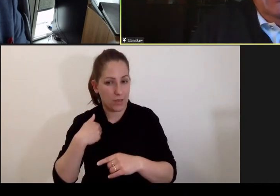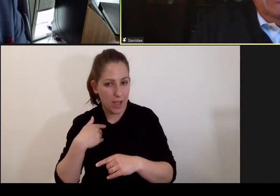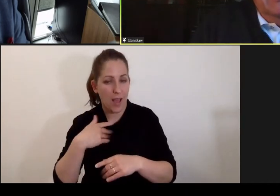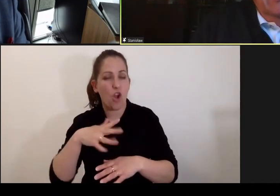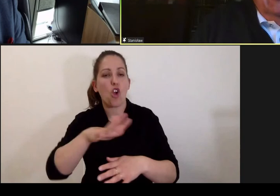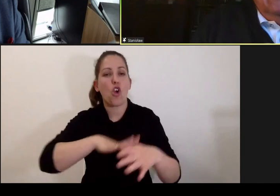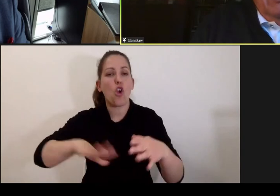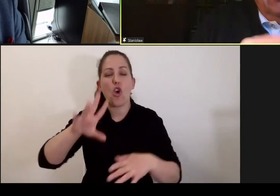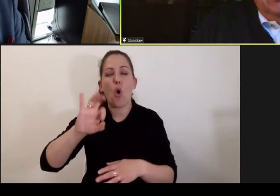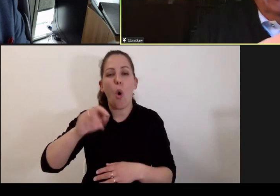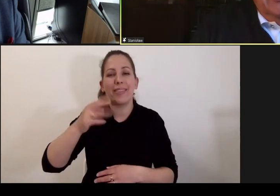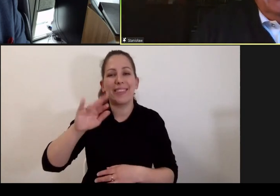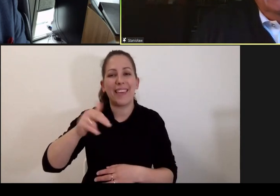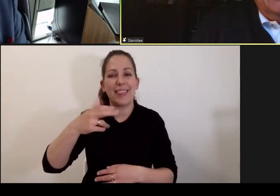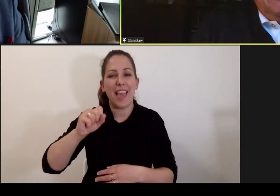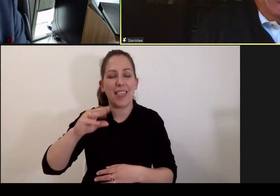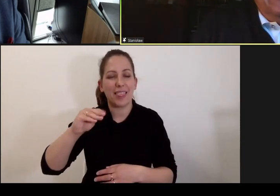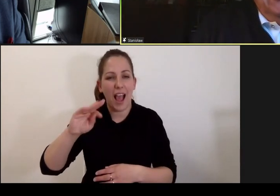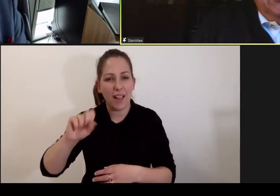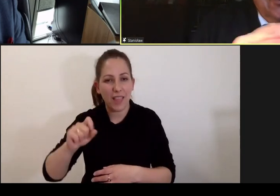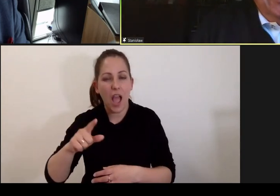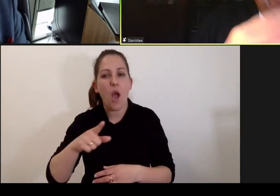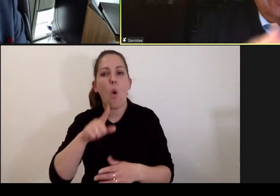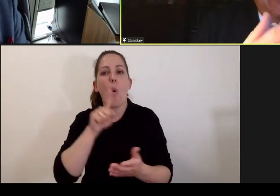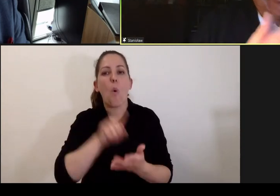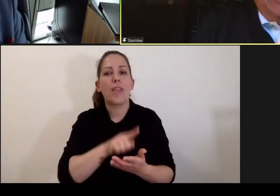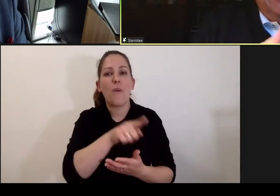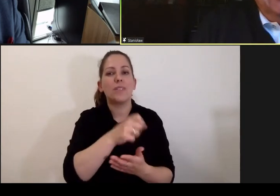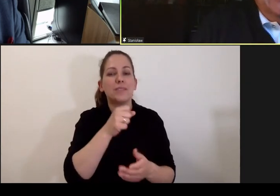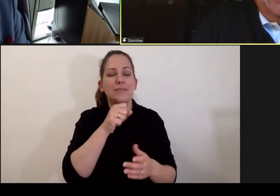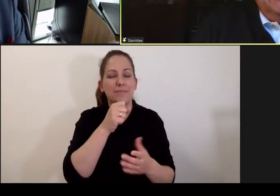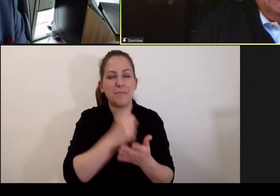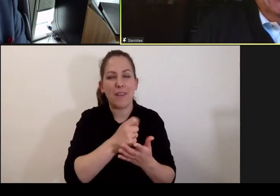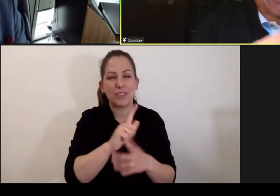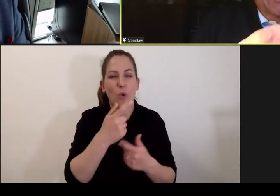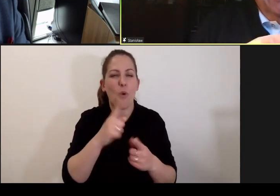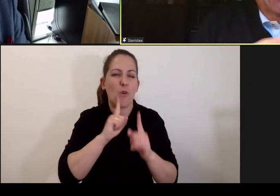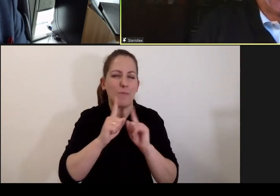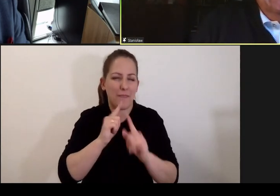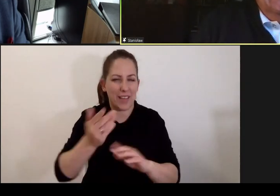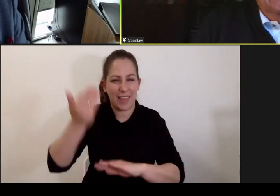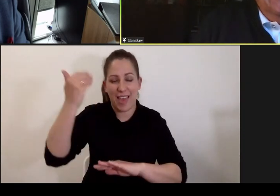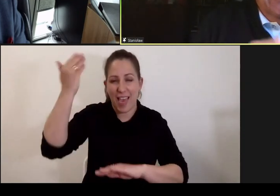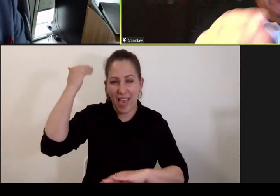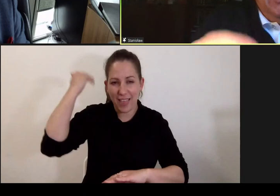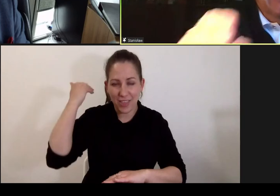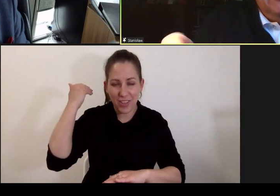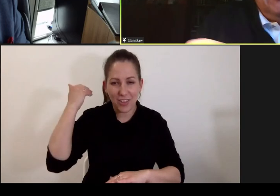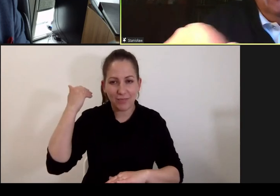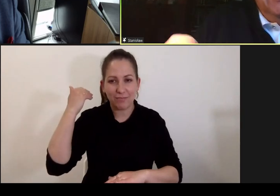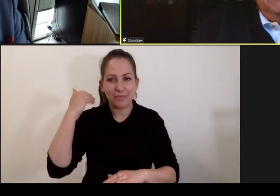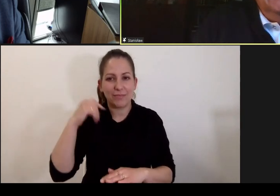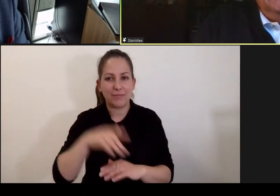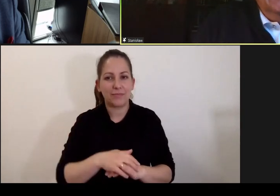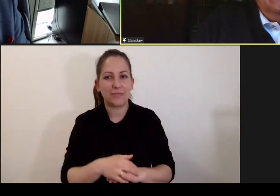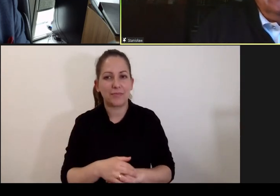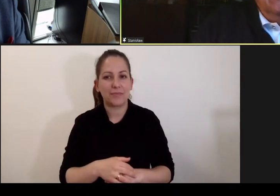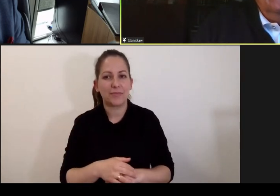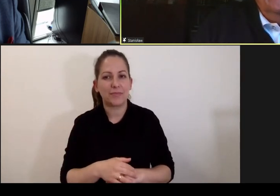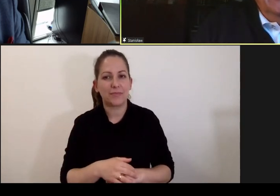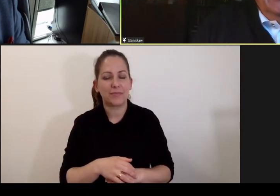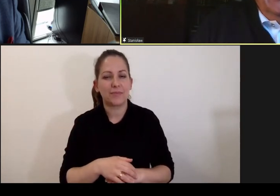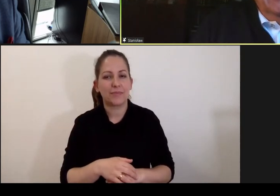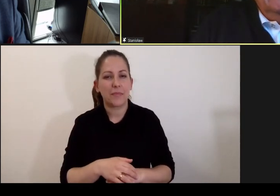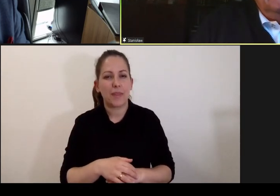kontynentalnej, udało Ci się w jednej ze spraw, o której rozmawialiśmy kiedyś z udziałem zresztą innych interlokutorów,